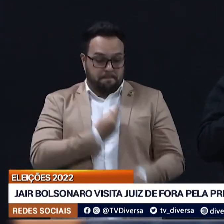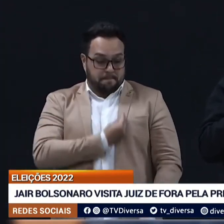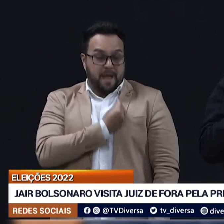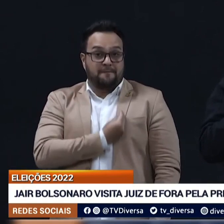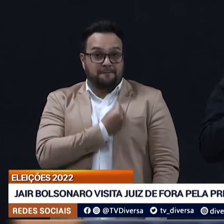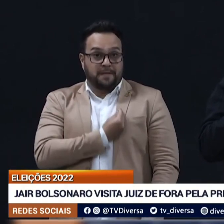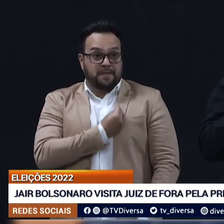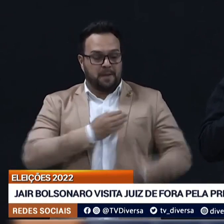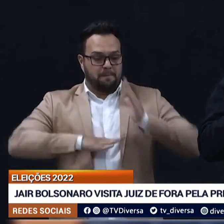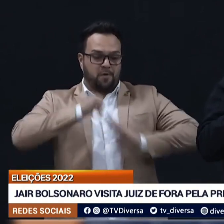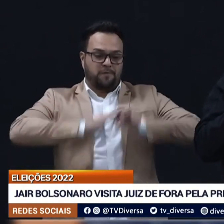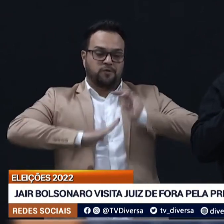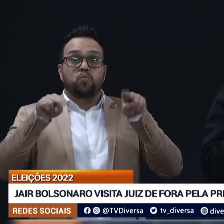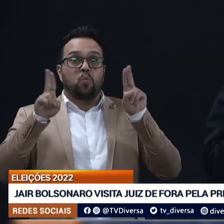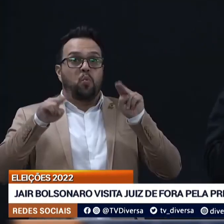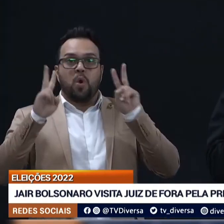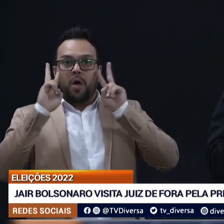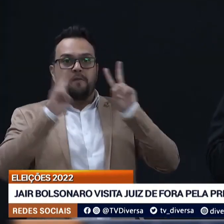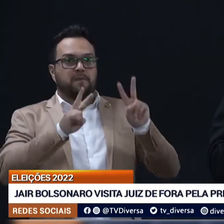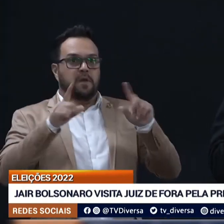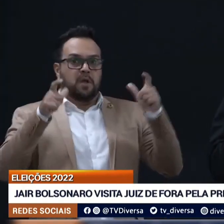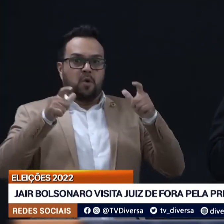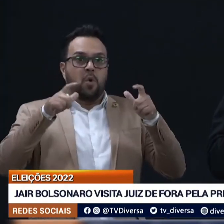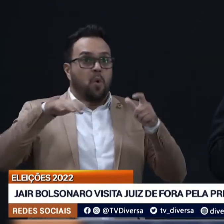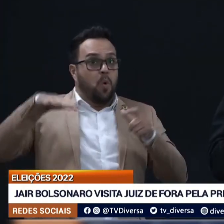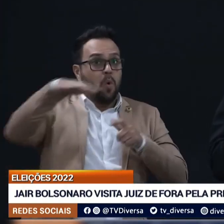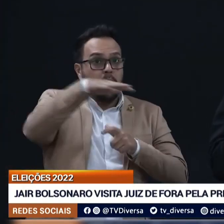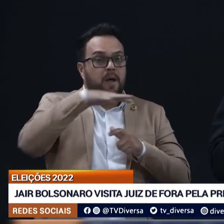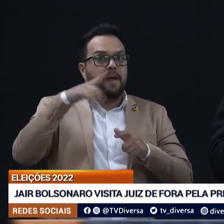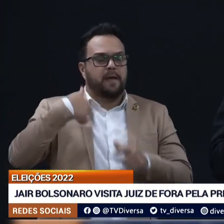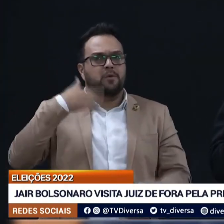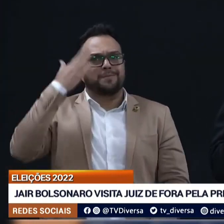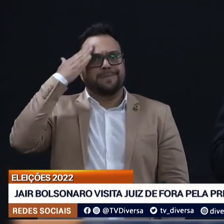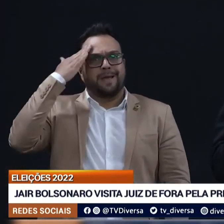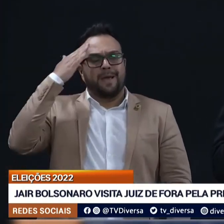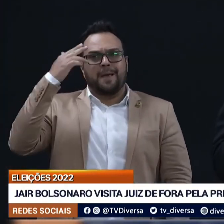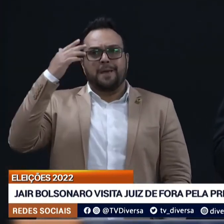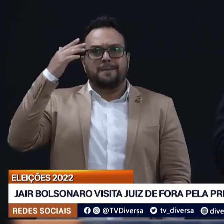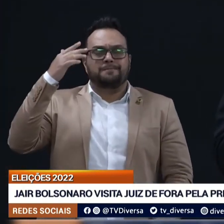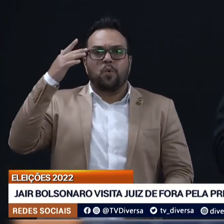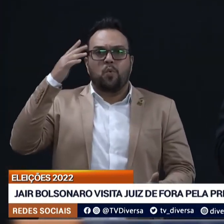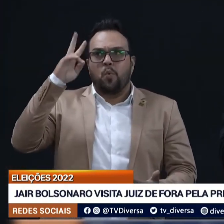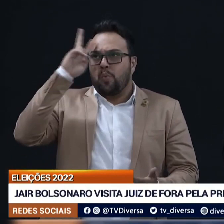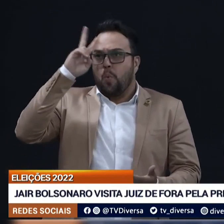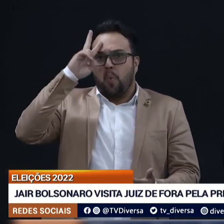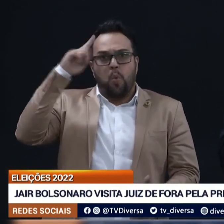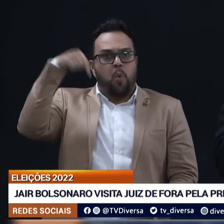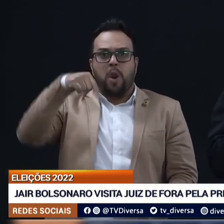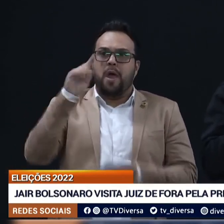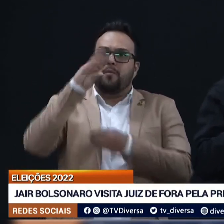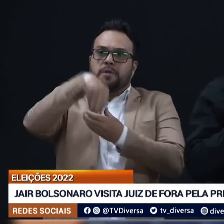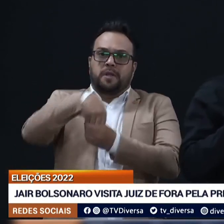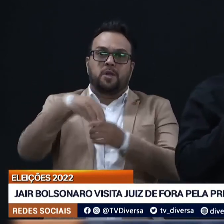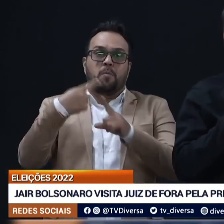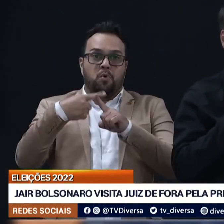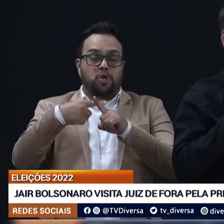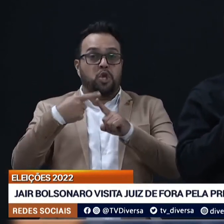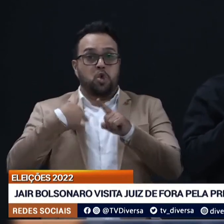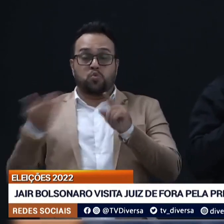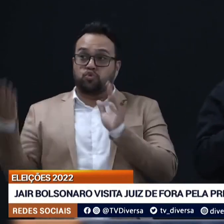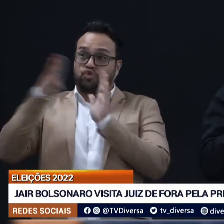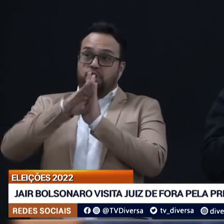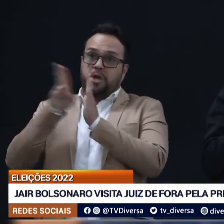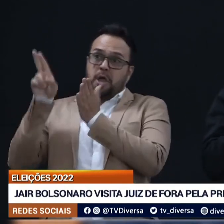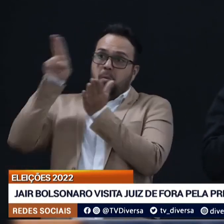campanha presidencial na cidade. Pelo que eu sei, a minha memória não me traz recordações aqui dentro, porque eu já cheguei praticamente